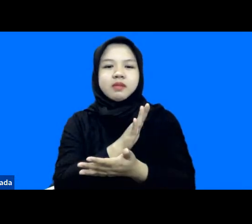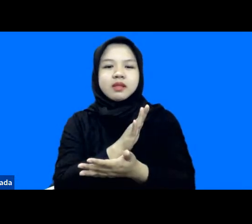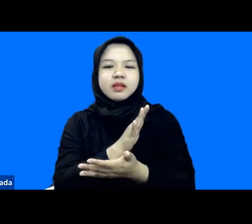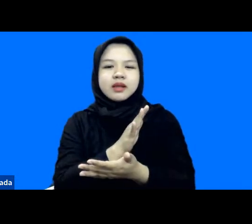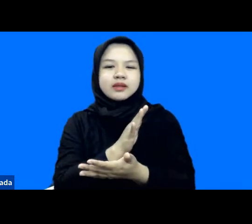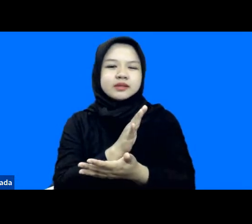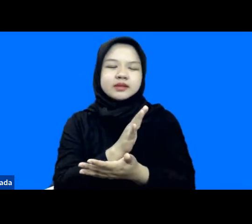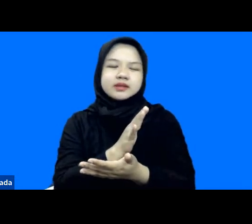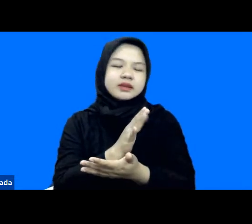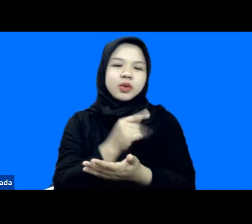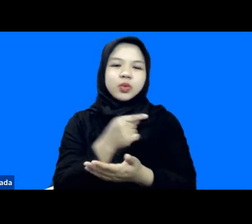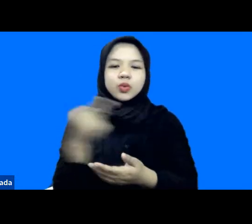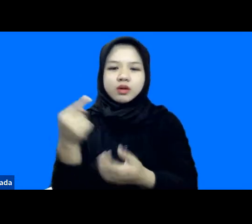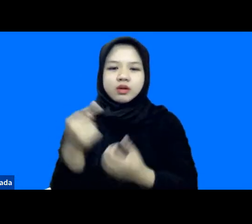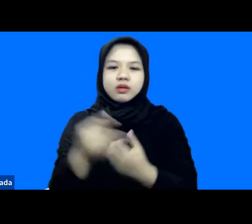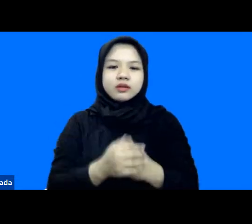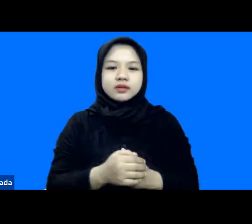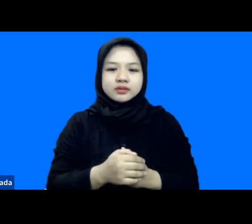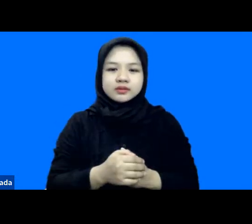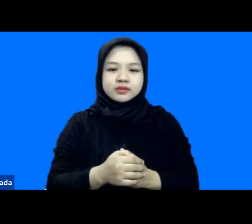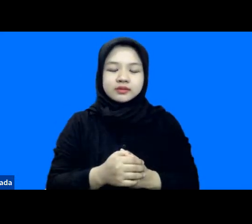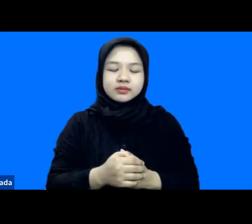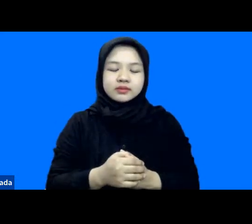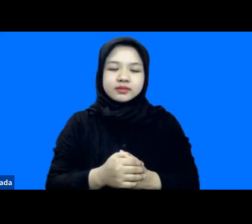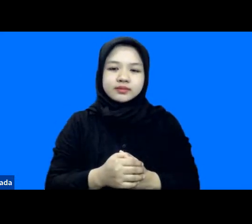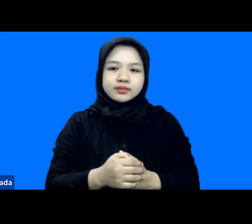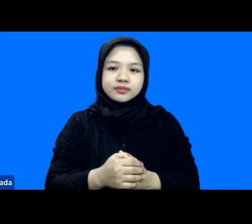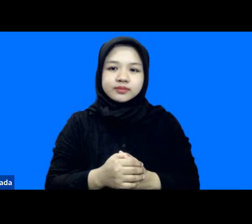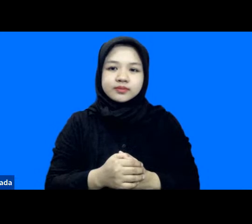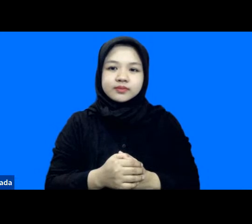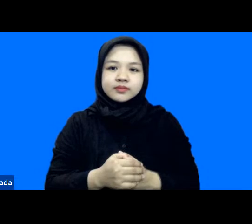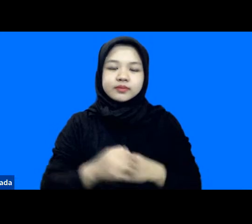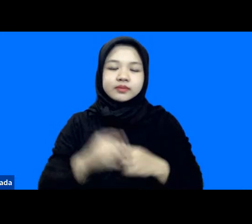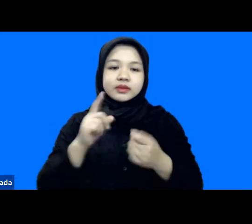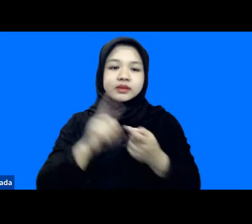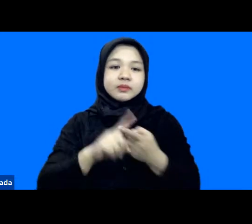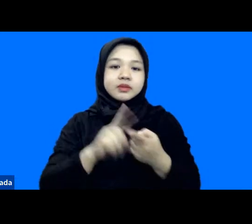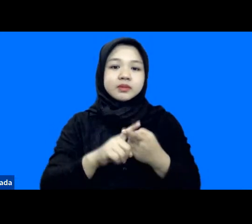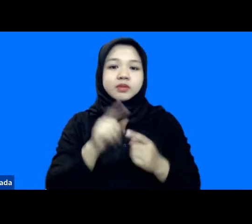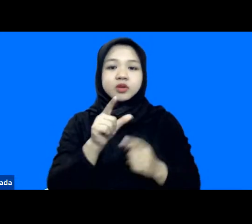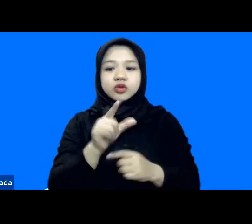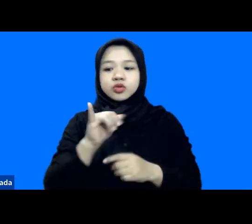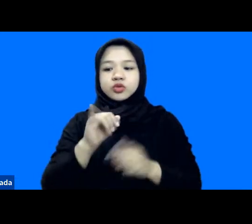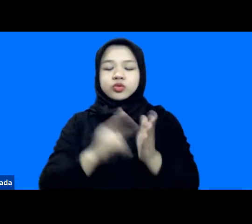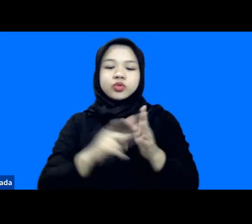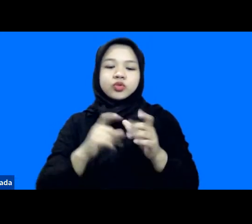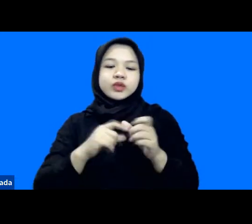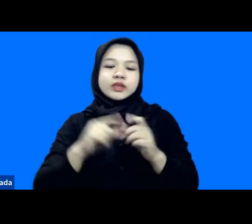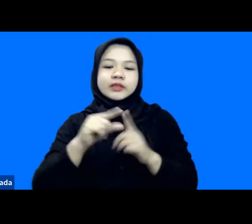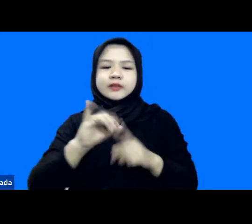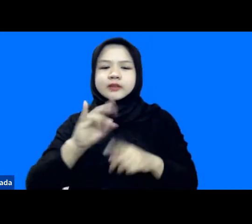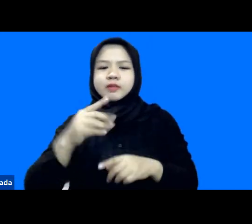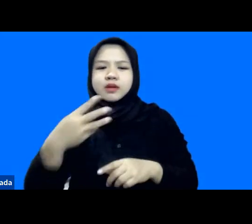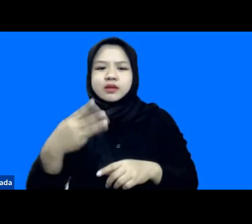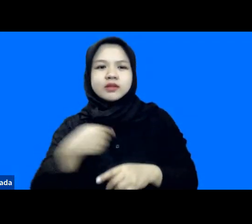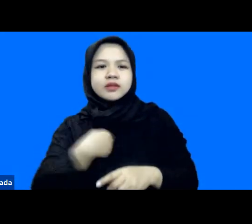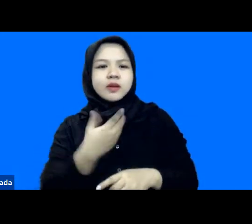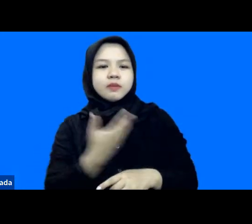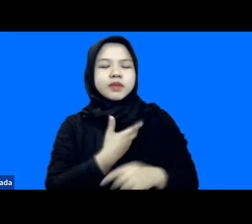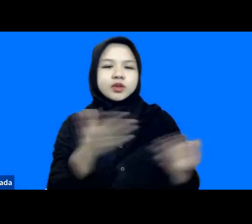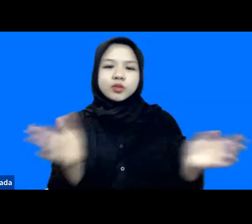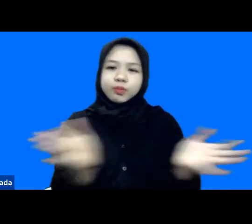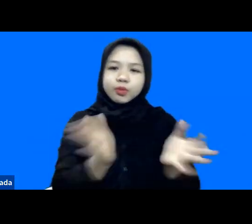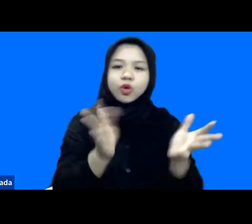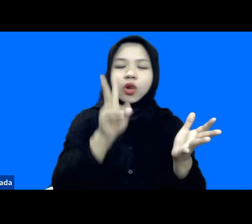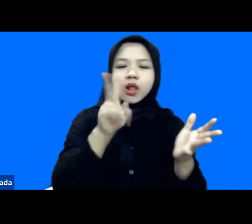ya miss opportunities gitu jadi teman-teman You Inspire juga saya sih apa pengen dorong lagi